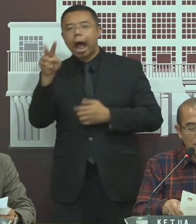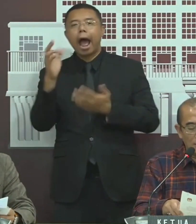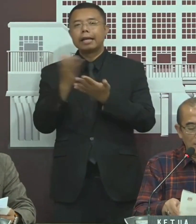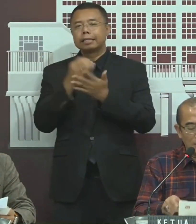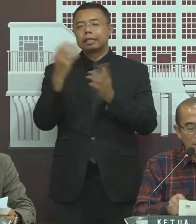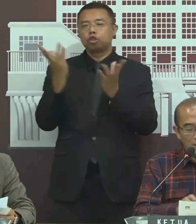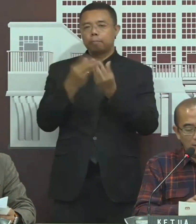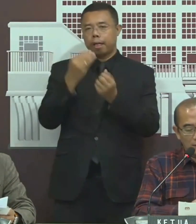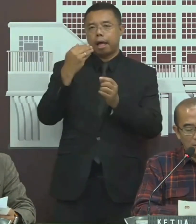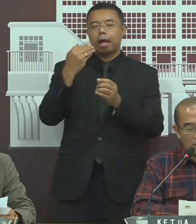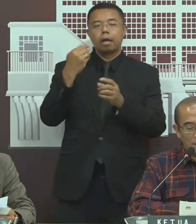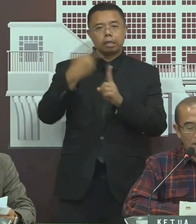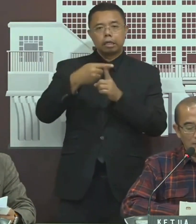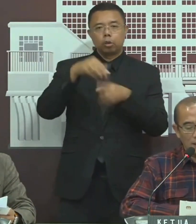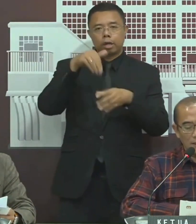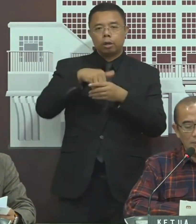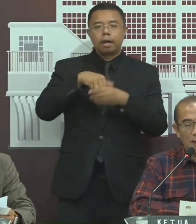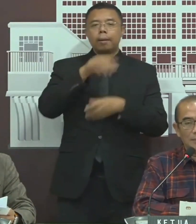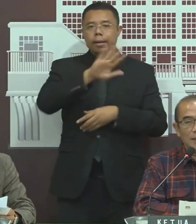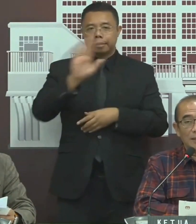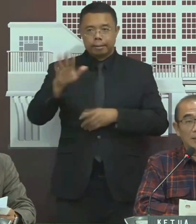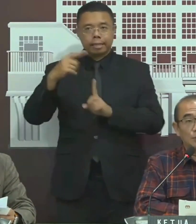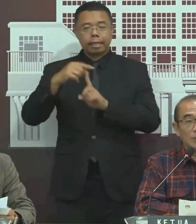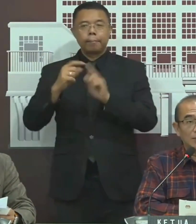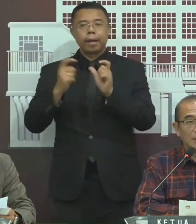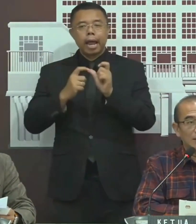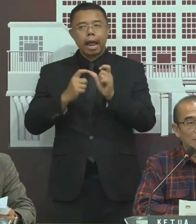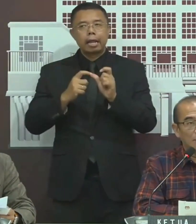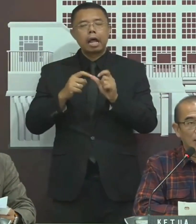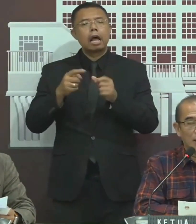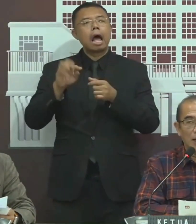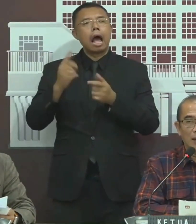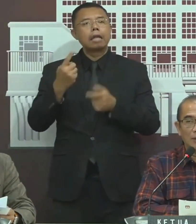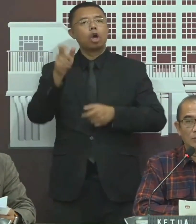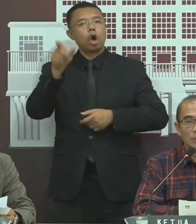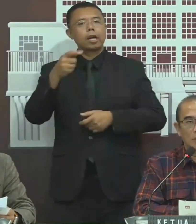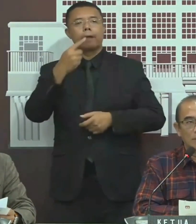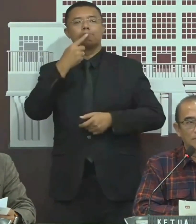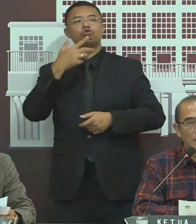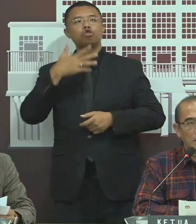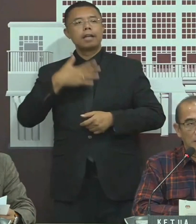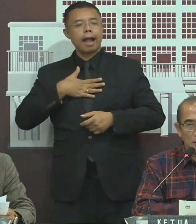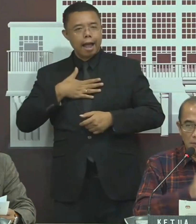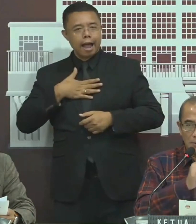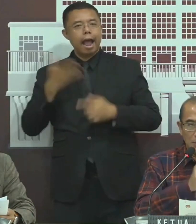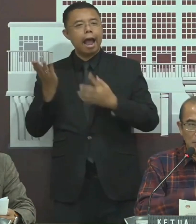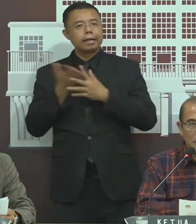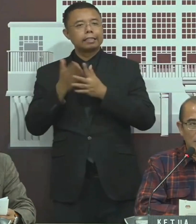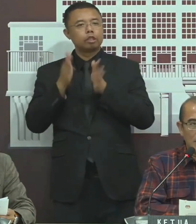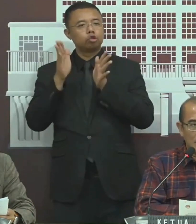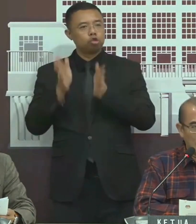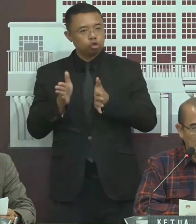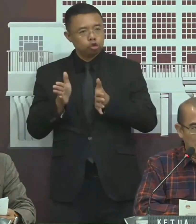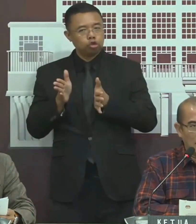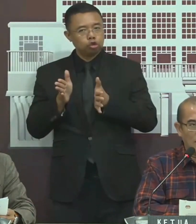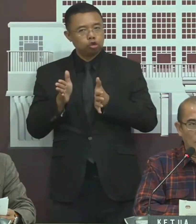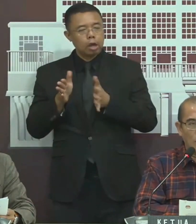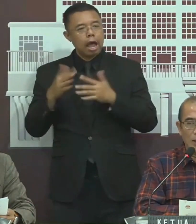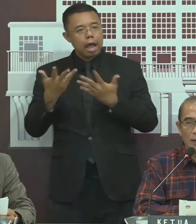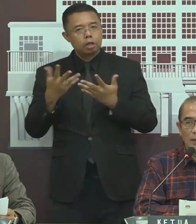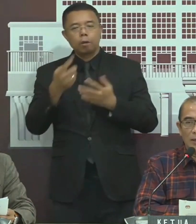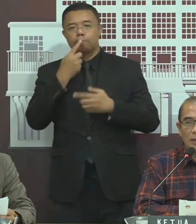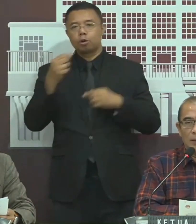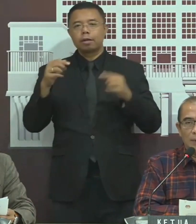penghitungan suara di masing-masing TPS Hanya pihak-pihak tertentu saja yang memegang Atau memegang